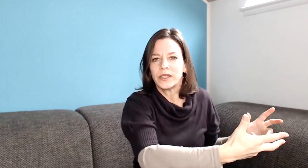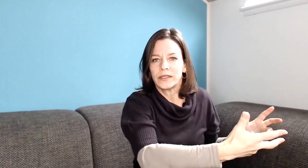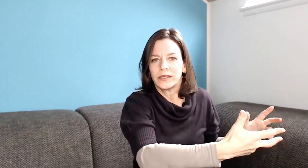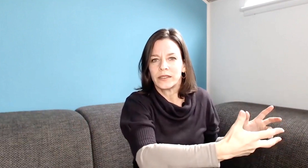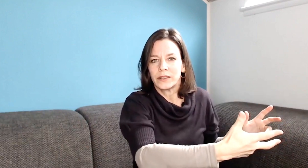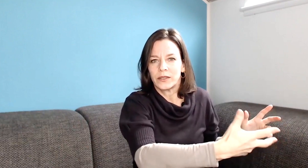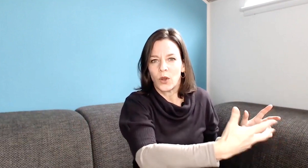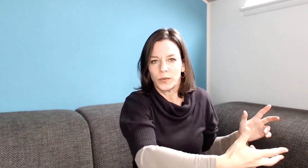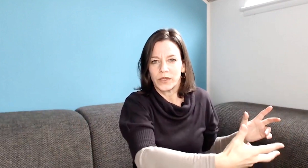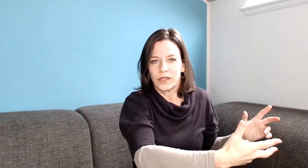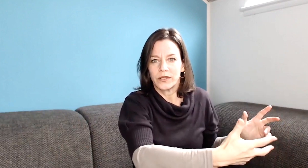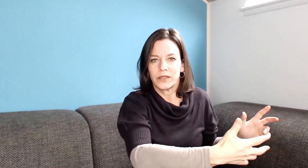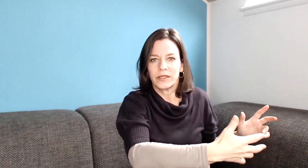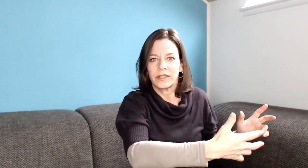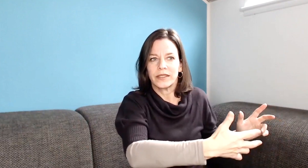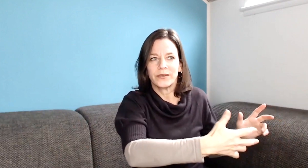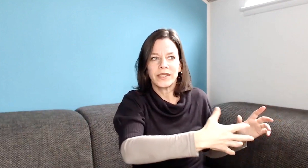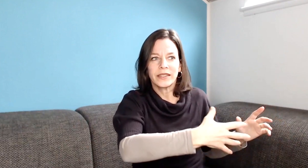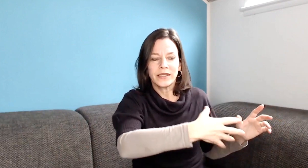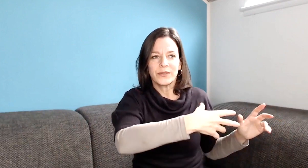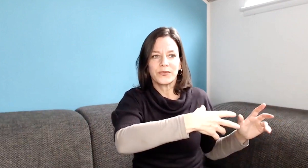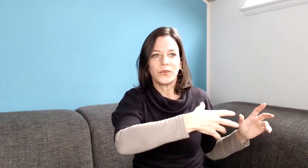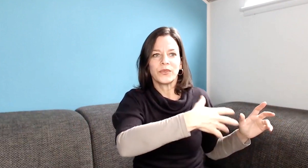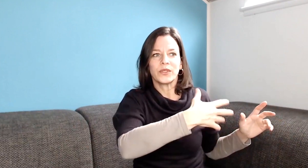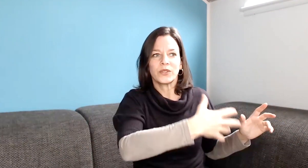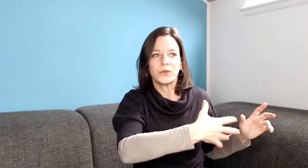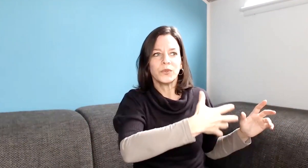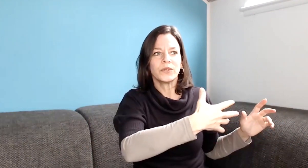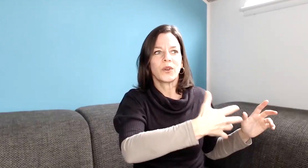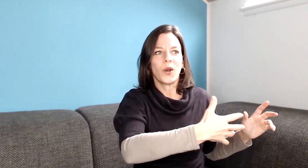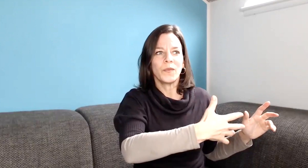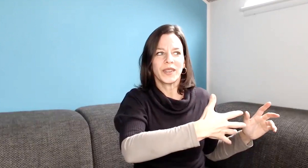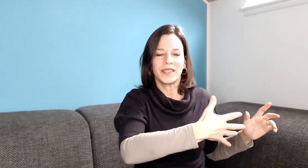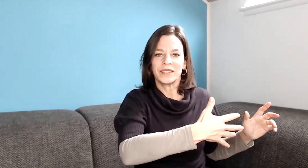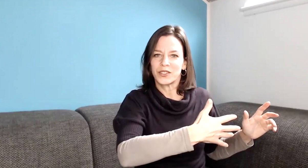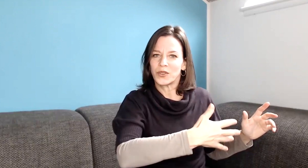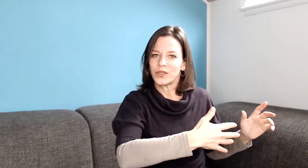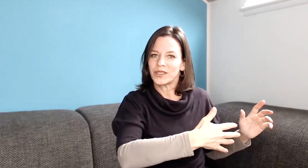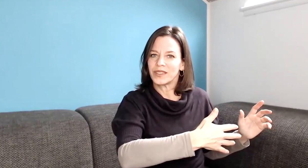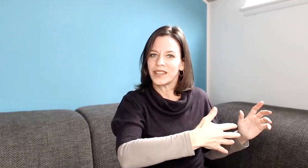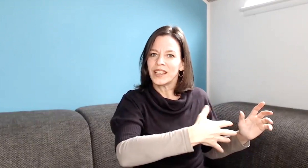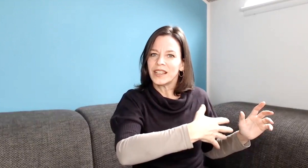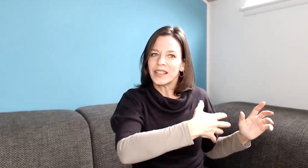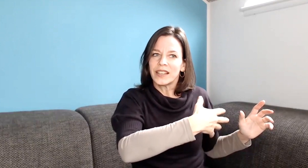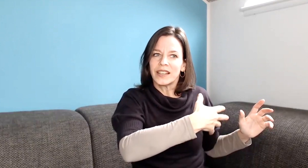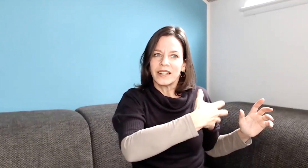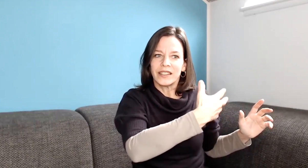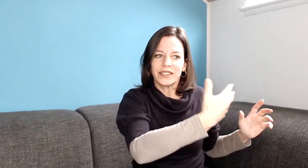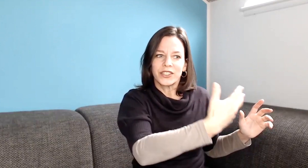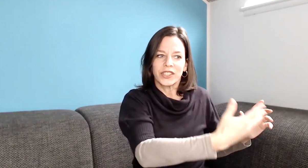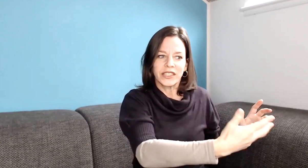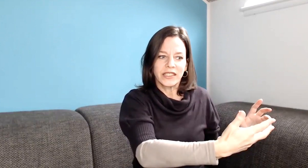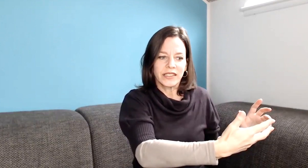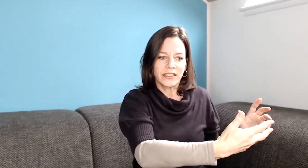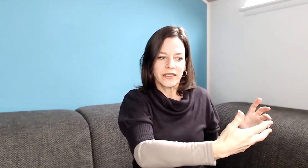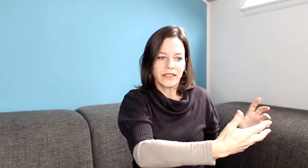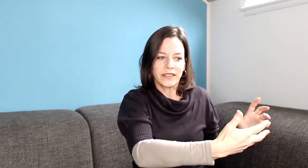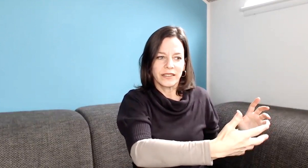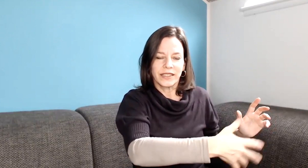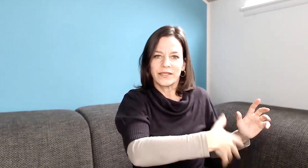kommt. Also wenn die 5 ins Tun kommt, dann ist das schon ein Schritt der